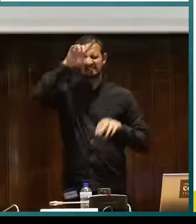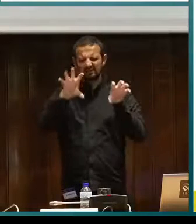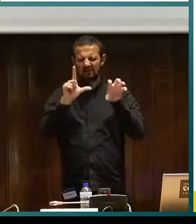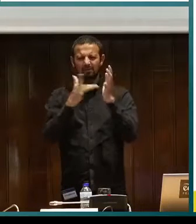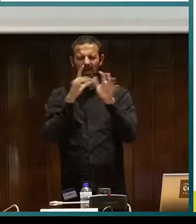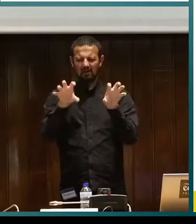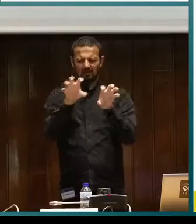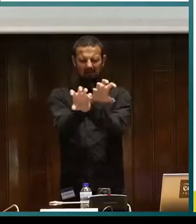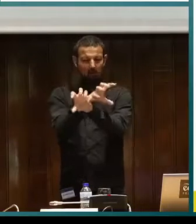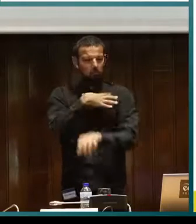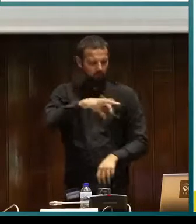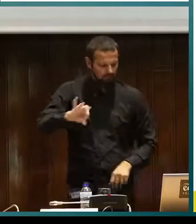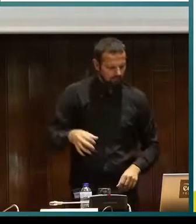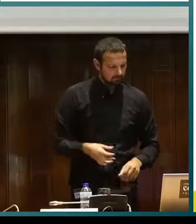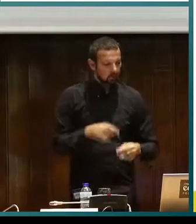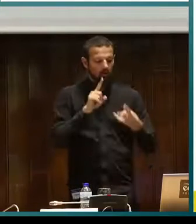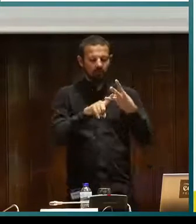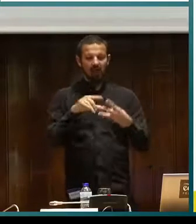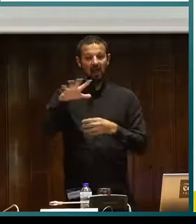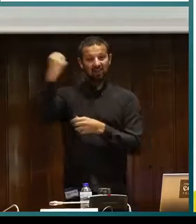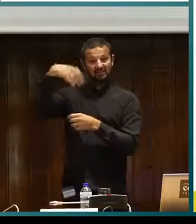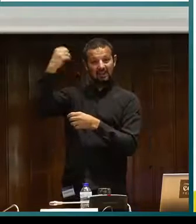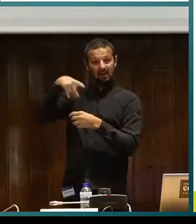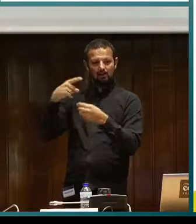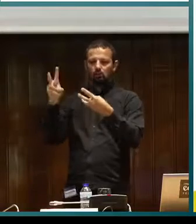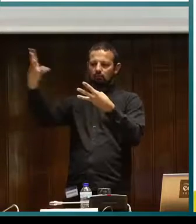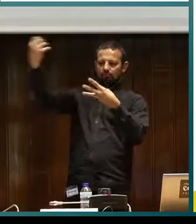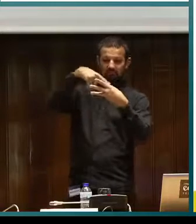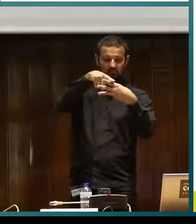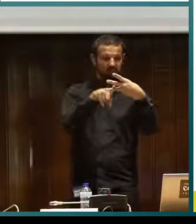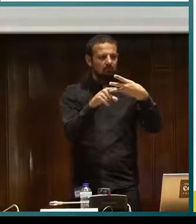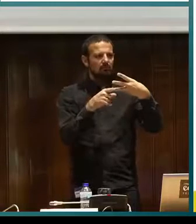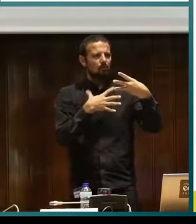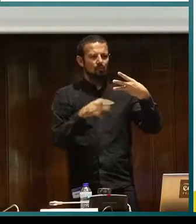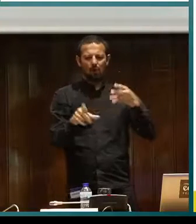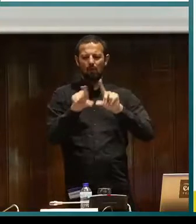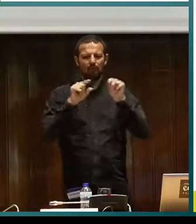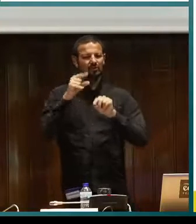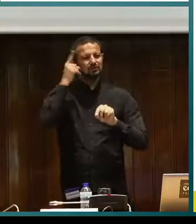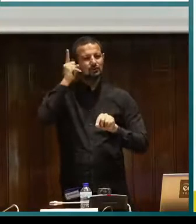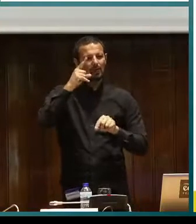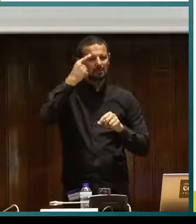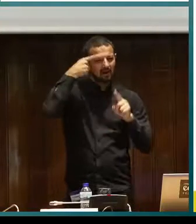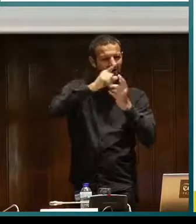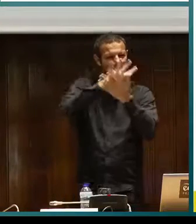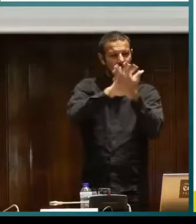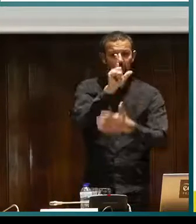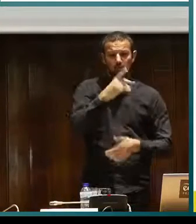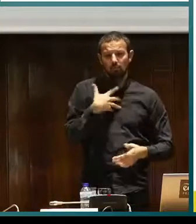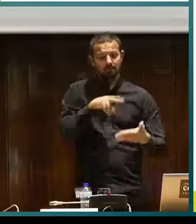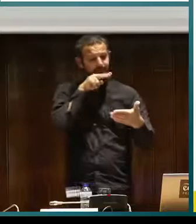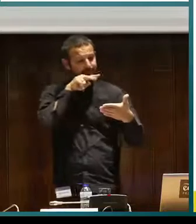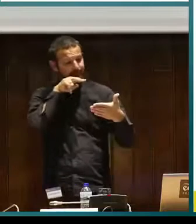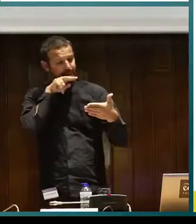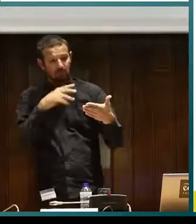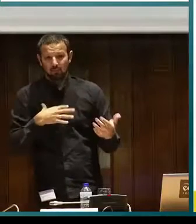Puedes crear cuentos nuevos. Si queréis cambiar el formato podéis hacerlo. La descarga también es posible. Además hay opciones